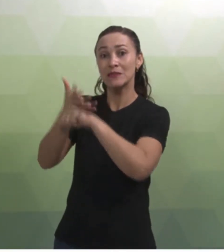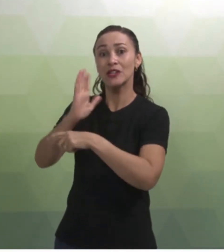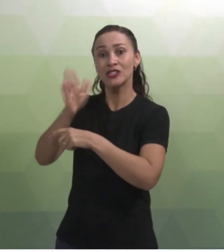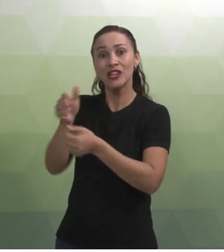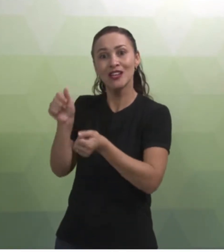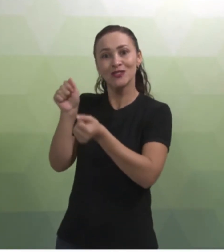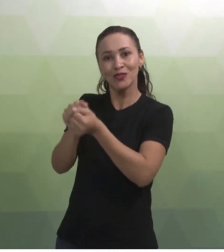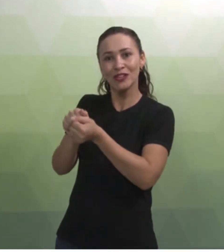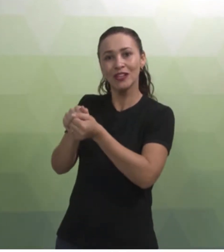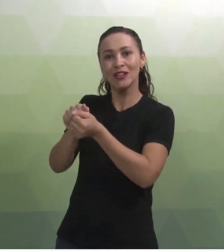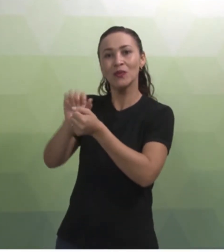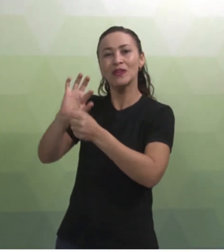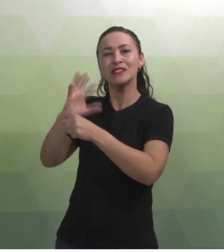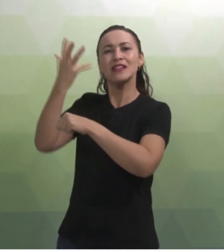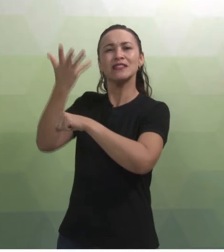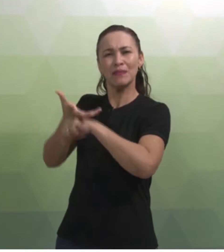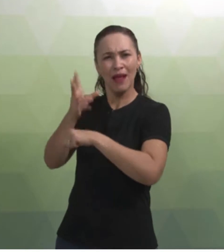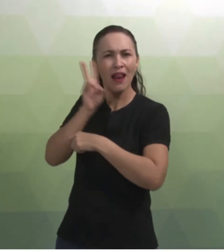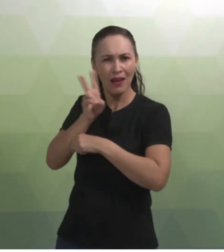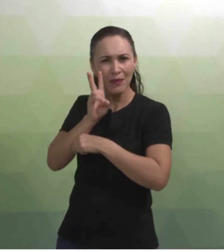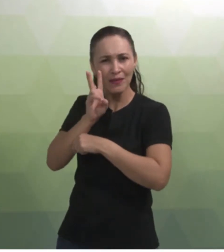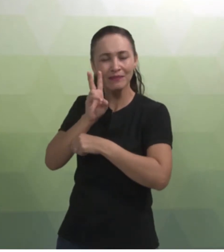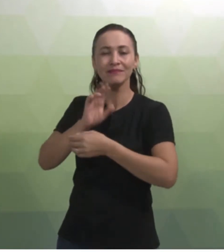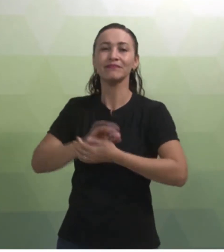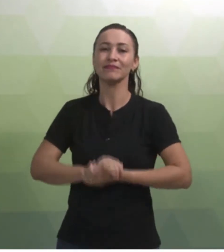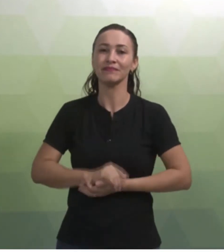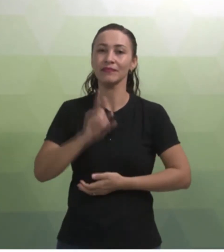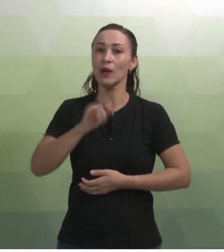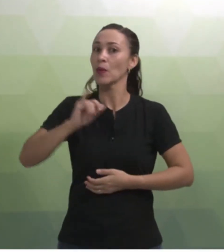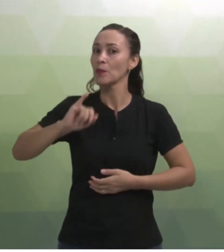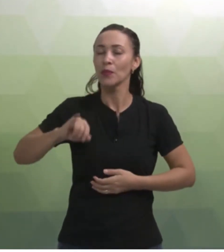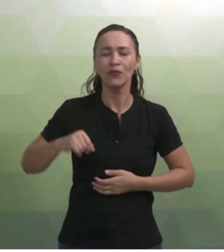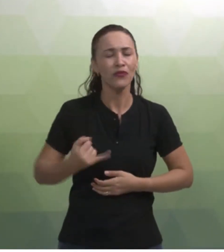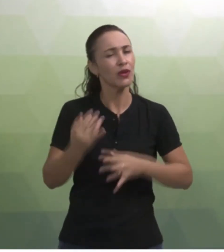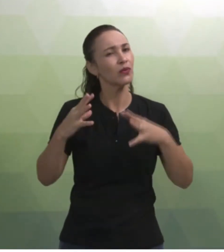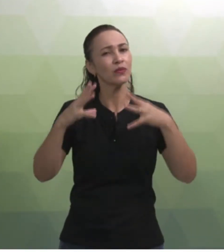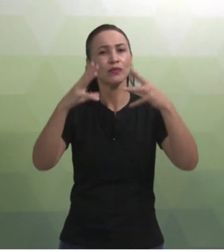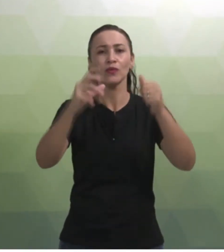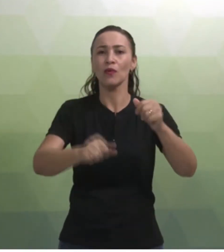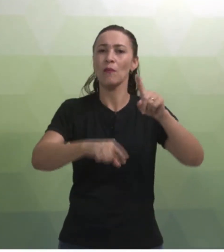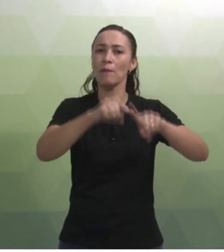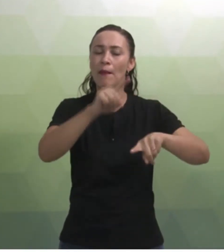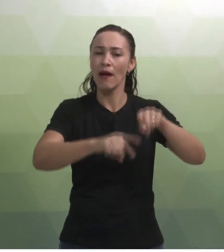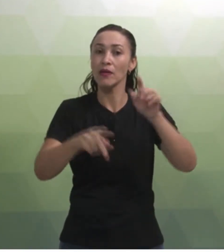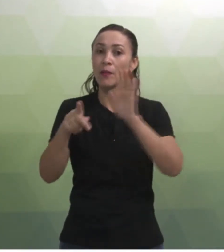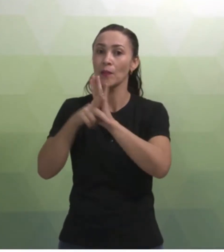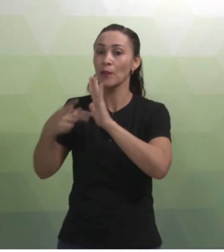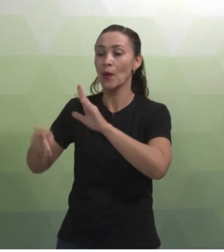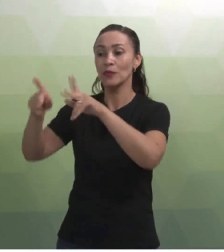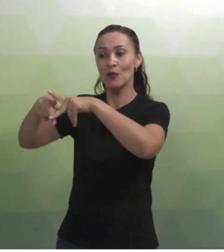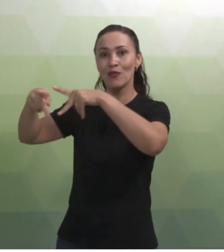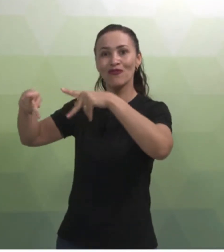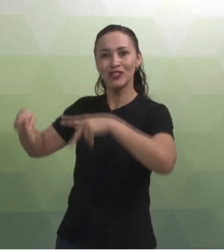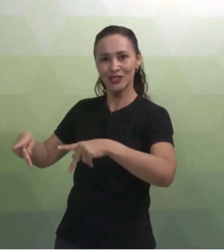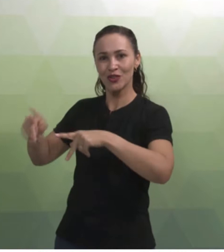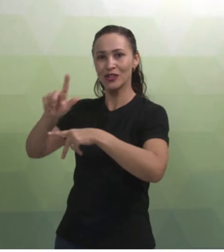estamos estudando de forma interdisciplinar, lembram? Então, aproveitem todos os materiais que a professora estiver trabalhando com vocês,